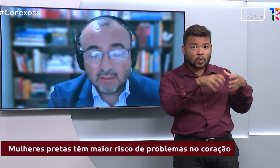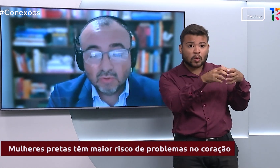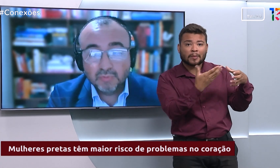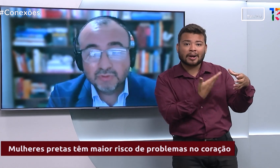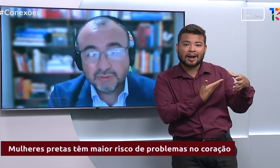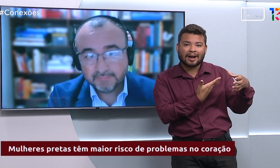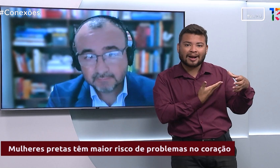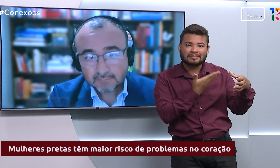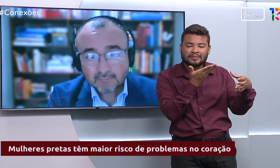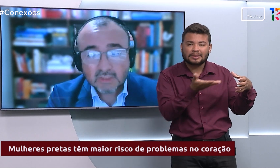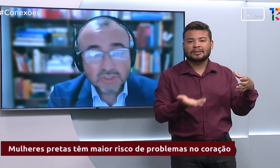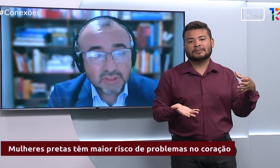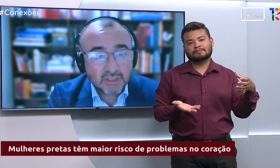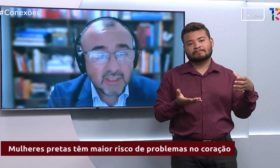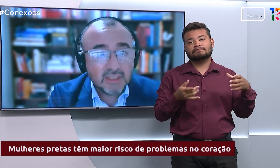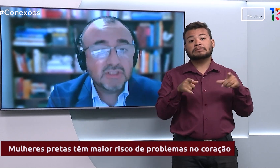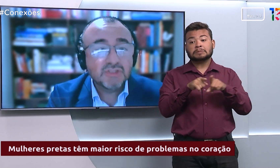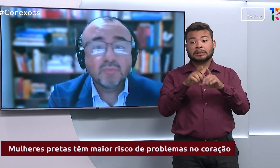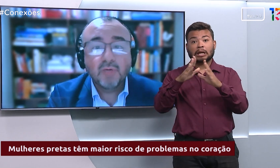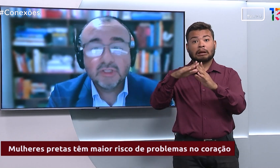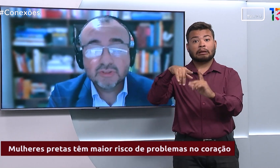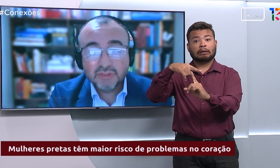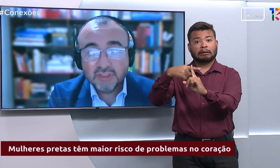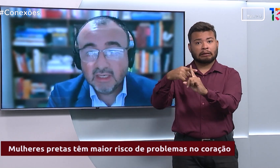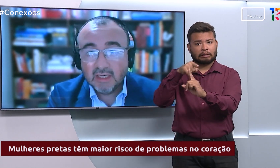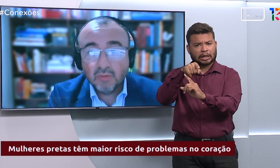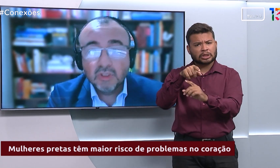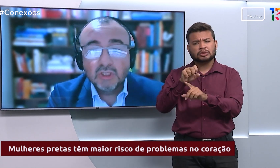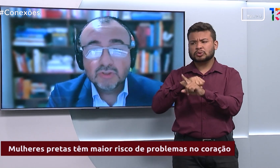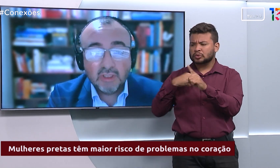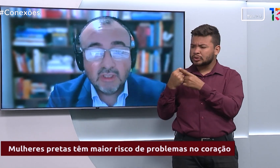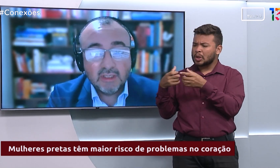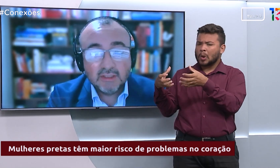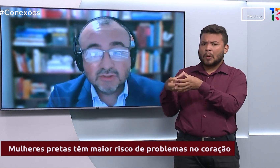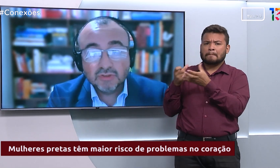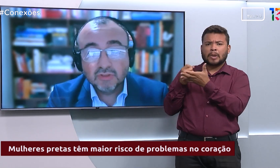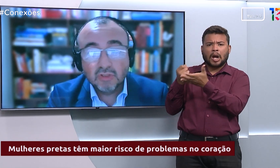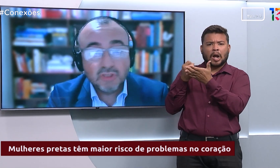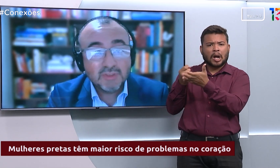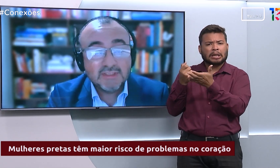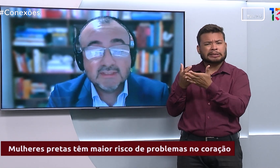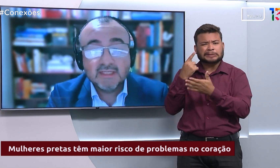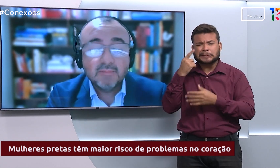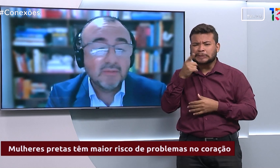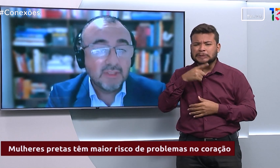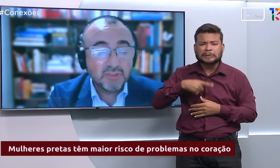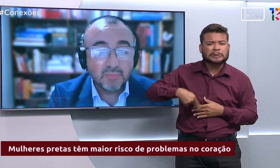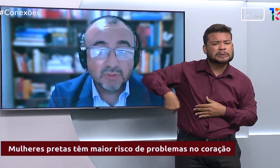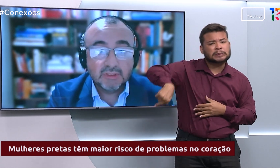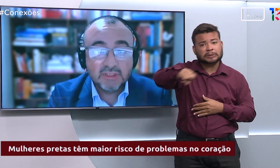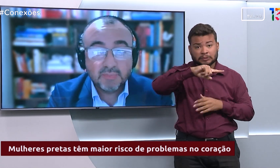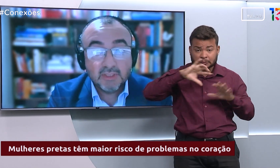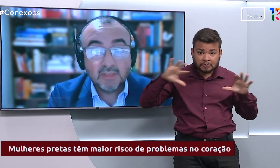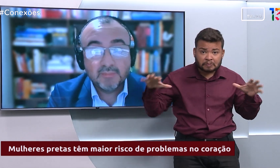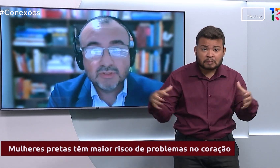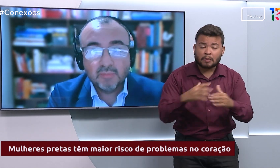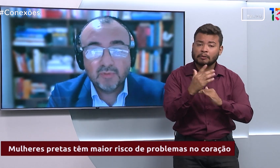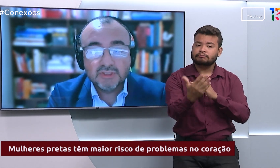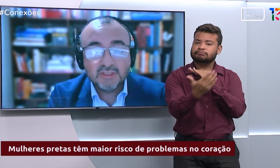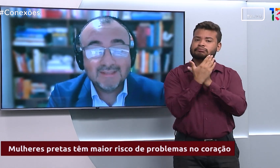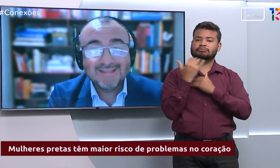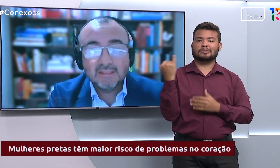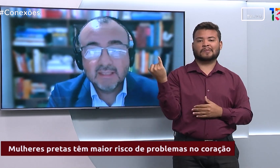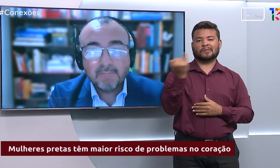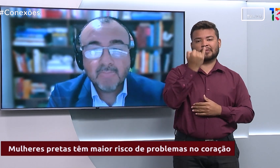grupos de igreja, suporte social, sociológico, é extremamente importante para que a pessoa